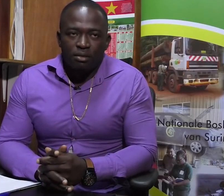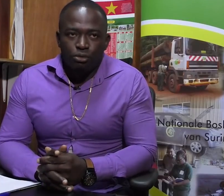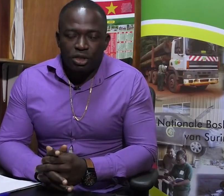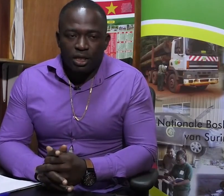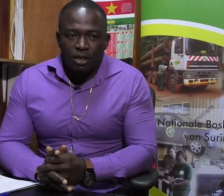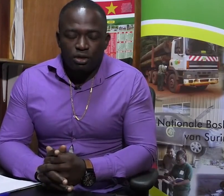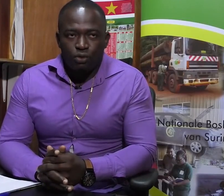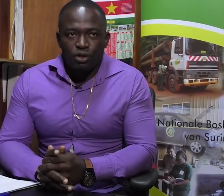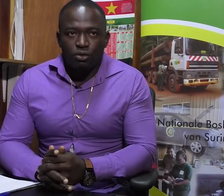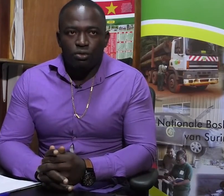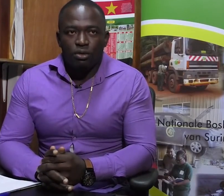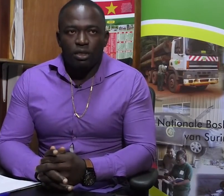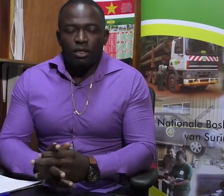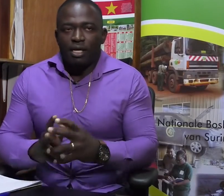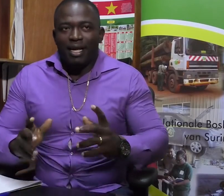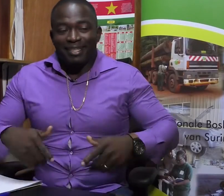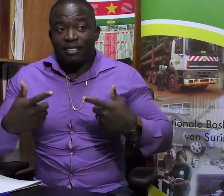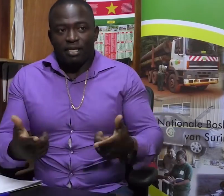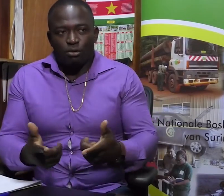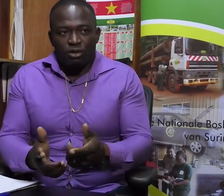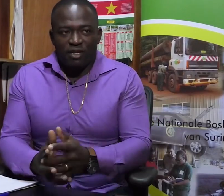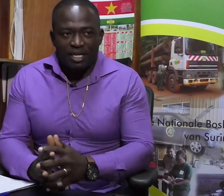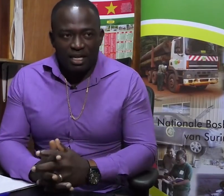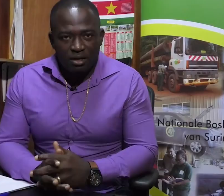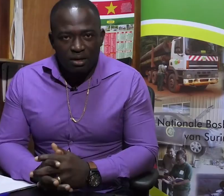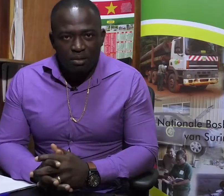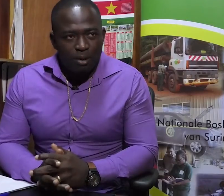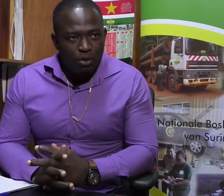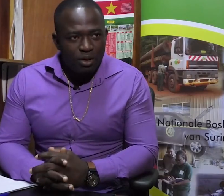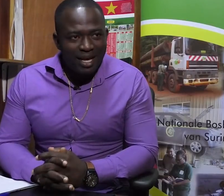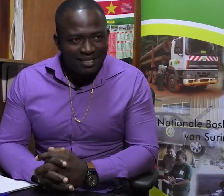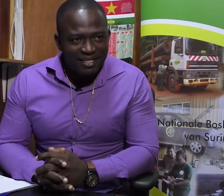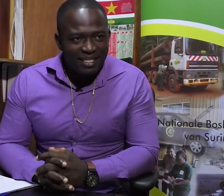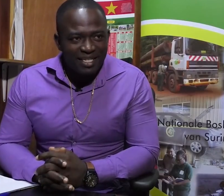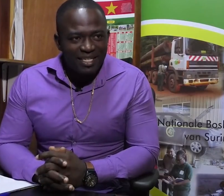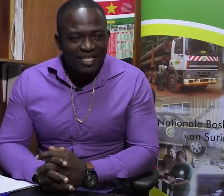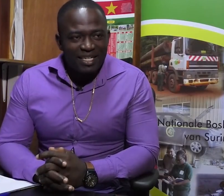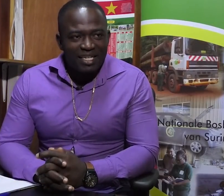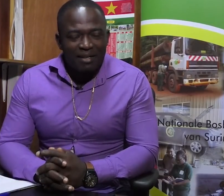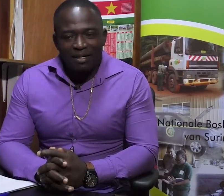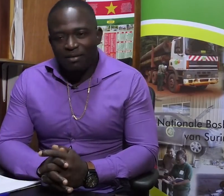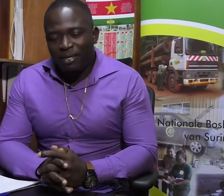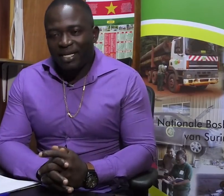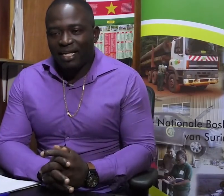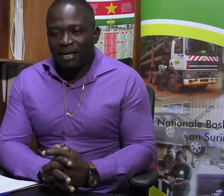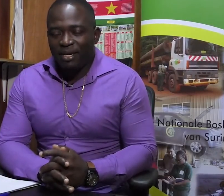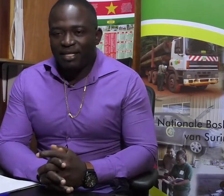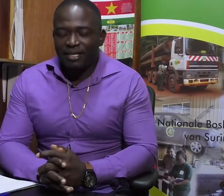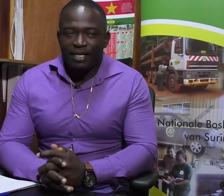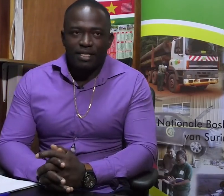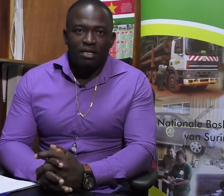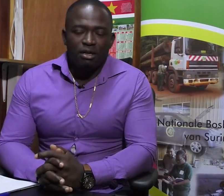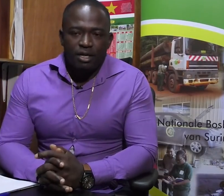moet je sowieso intrinsiek gemotiveerd zijn, maar ook intrinsiek. Dan meen ik